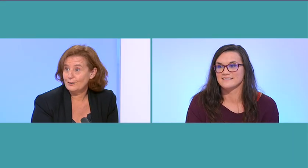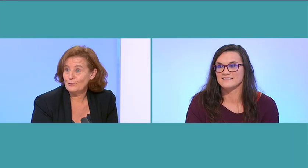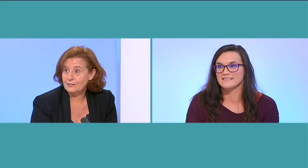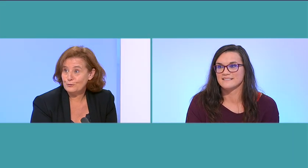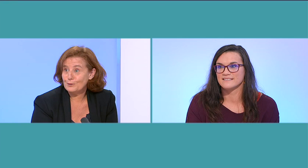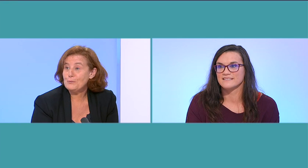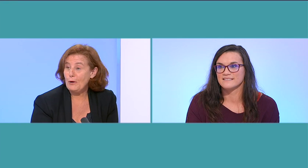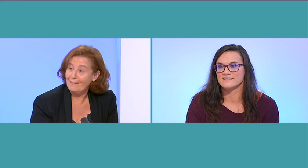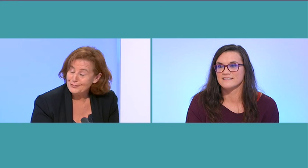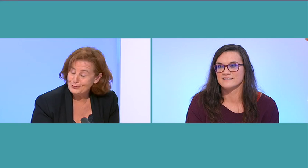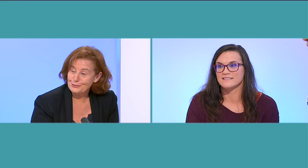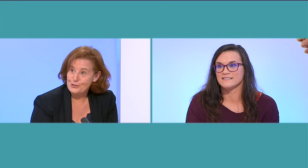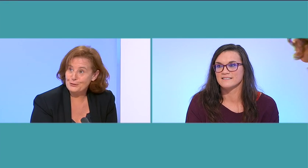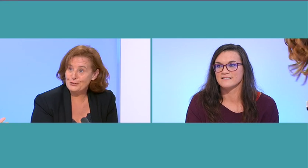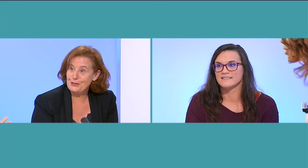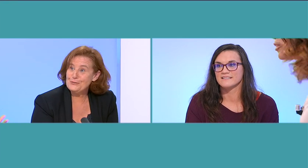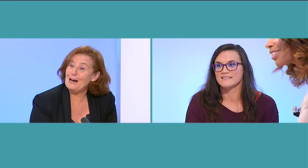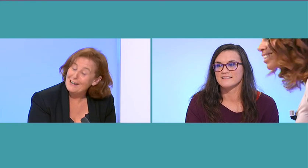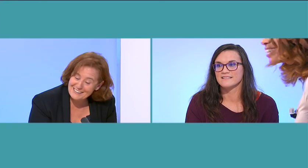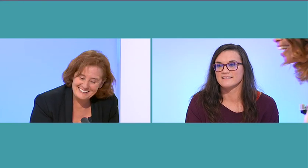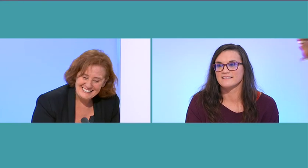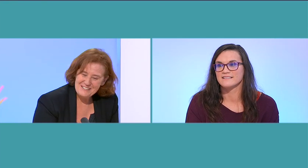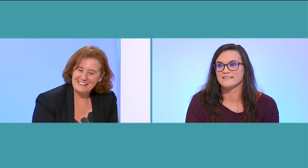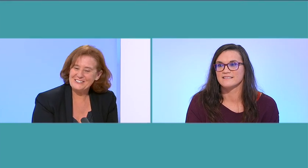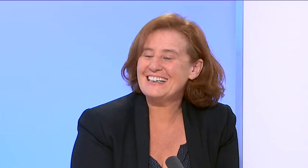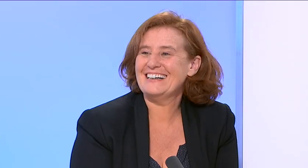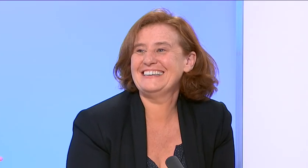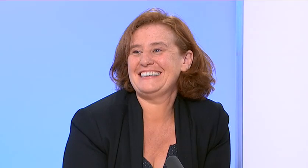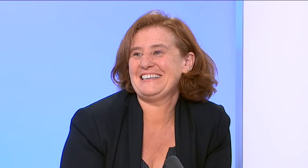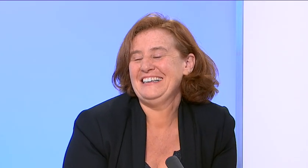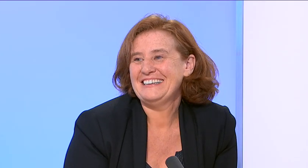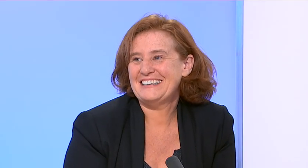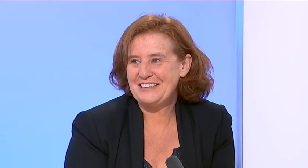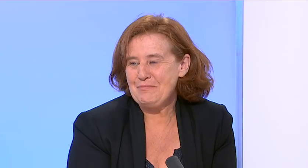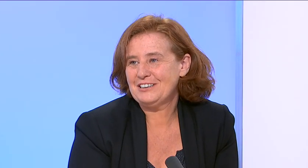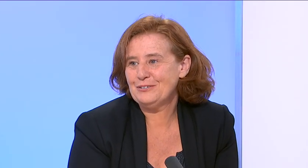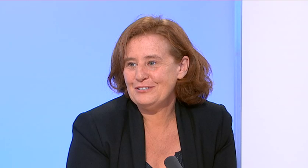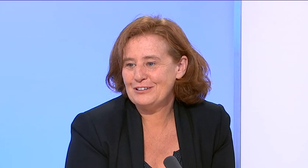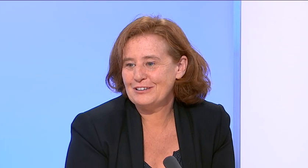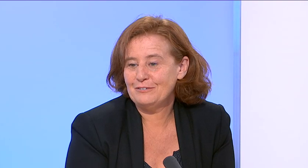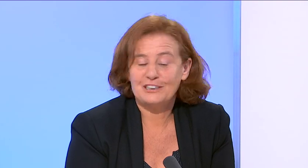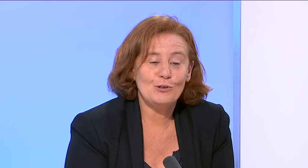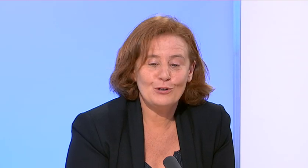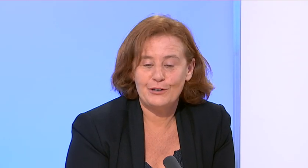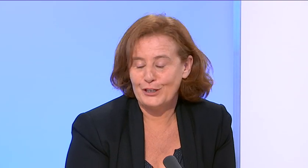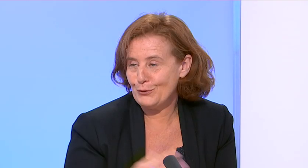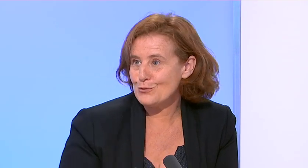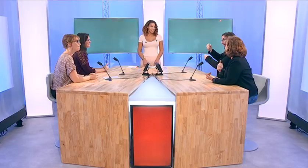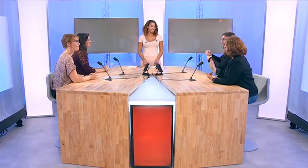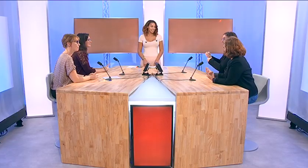Il n tout simplement rien. Et bien maintenant, il y a tout en France et en signe. a cette émission, effectivement, qui aura une récurrence d'une fois par